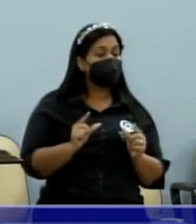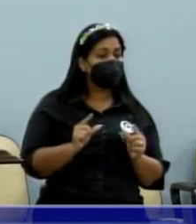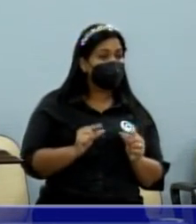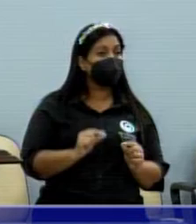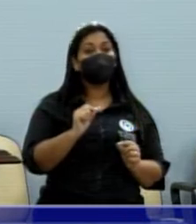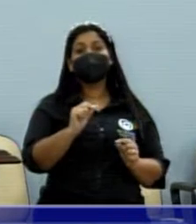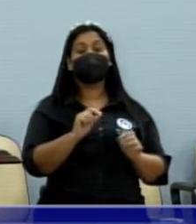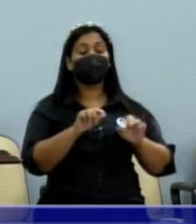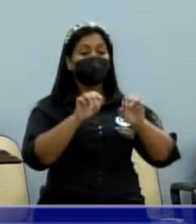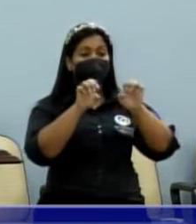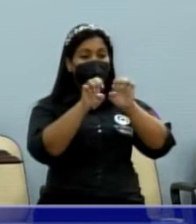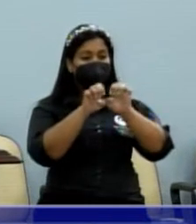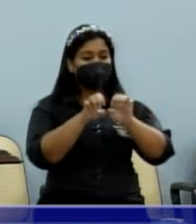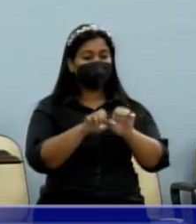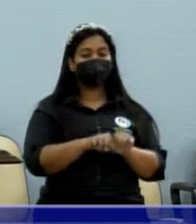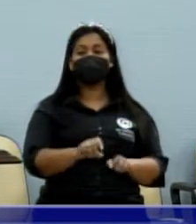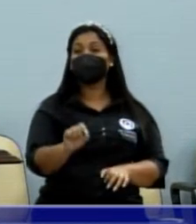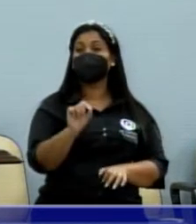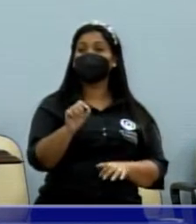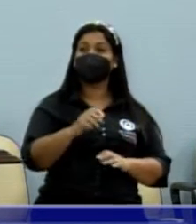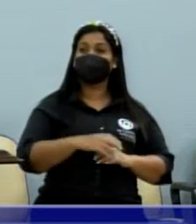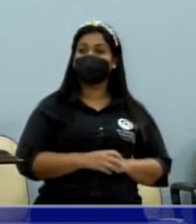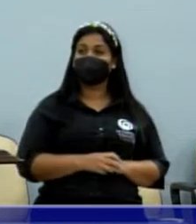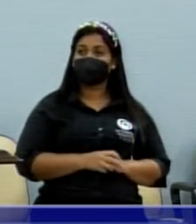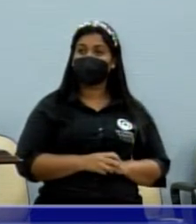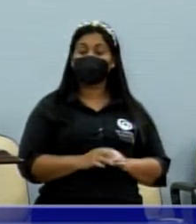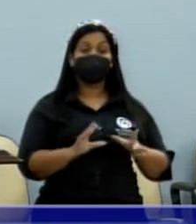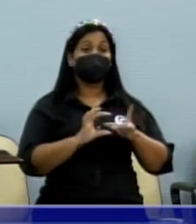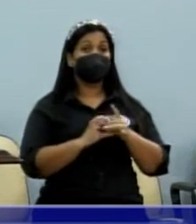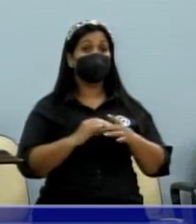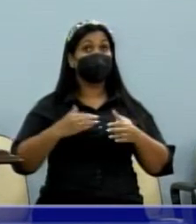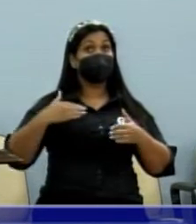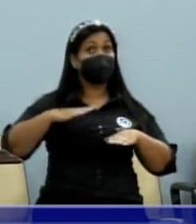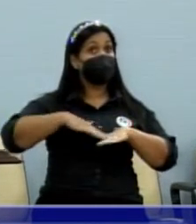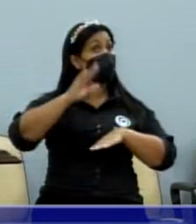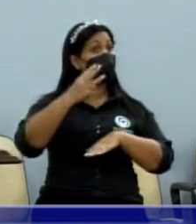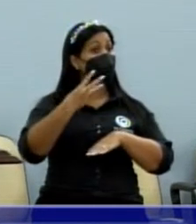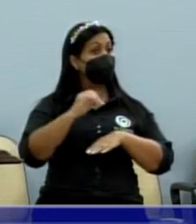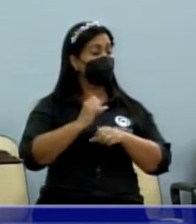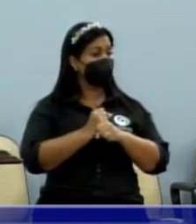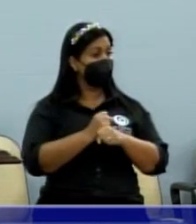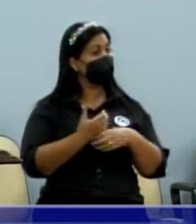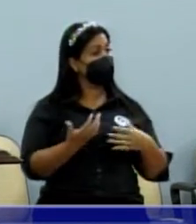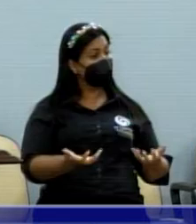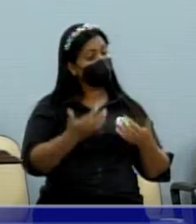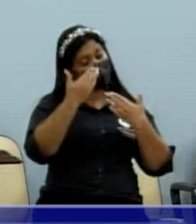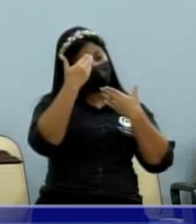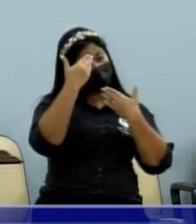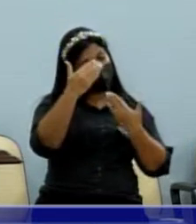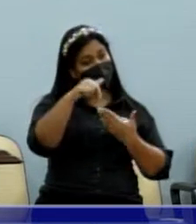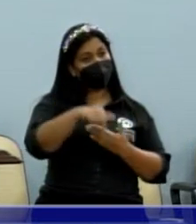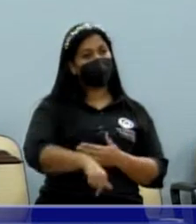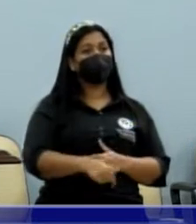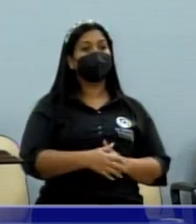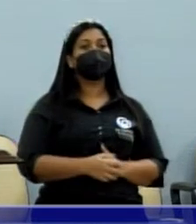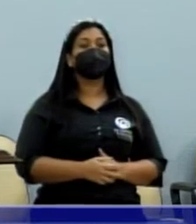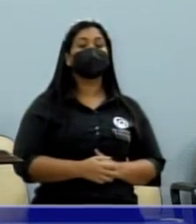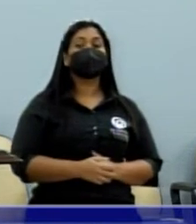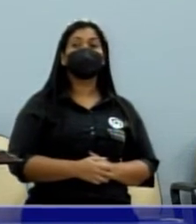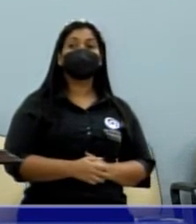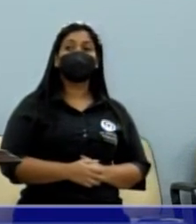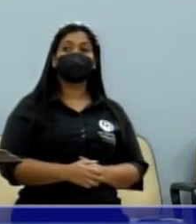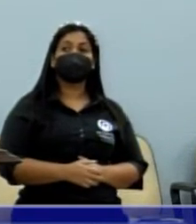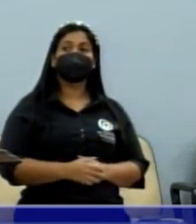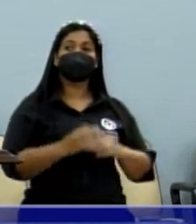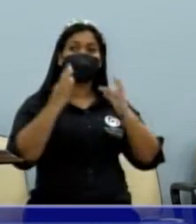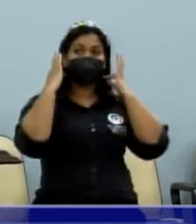estrutura que está abandonada há mais de 30 anos. Então, quero agradecer aqui e